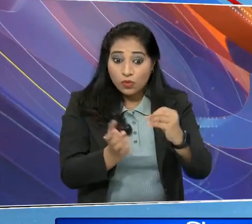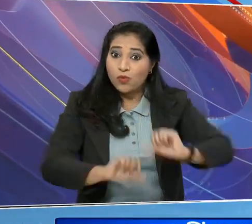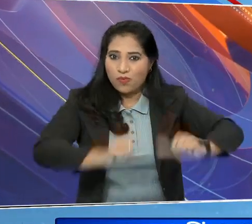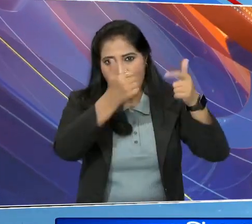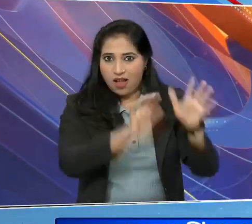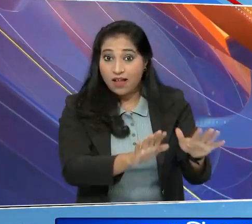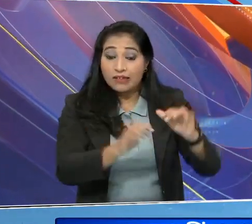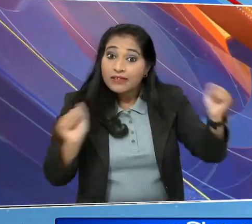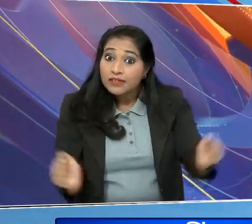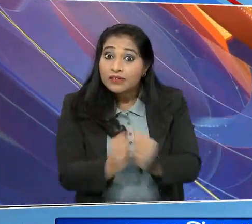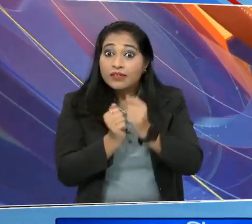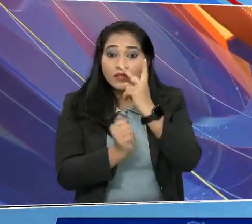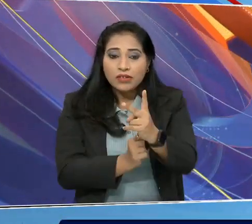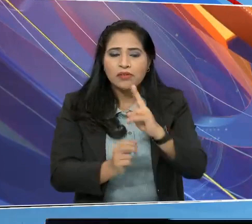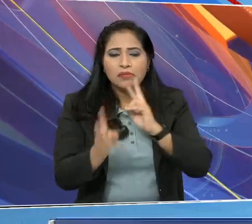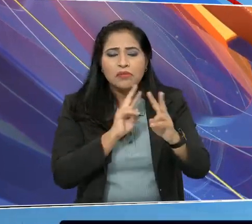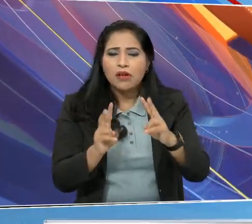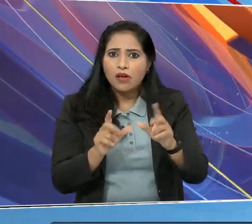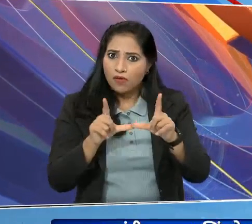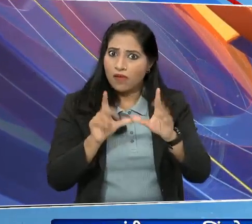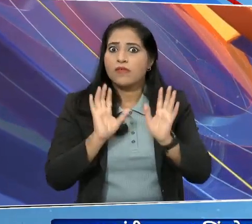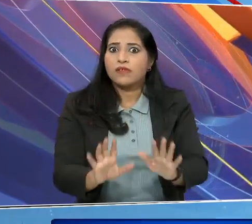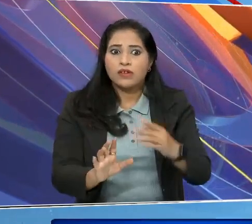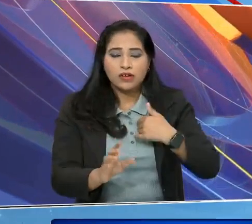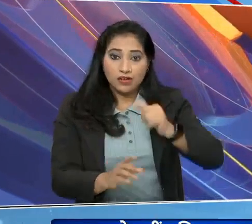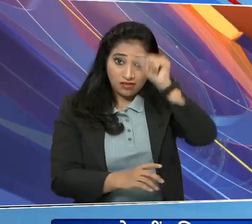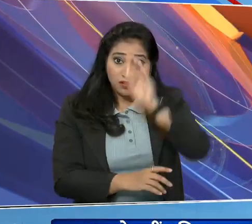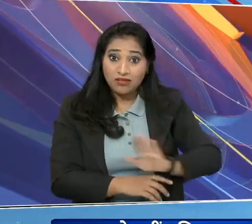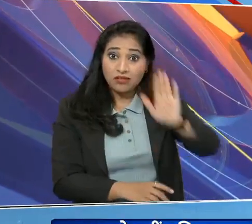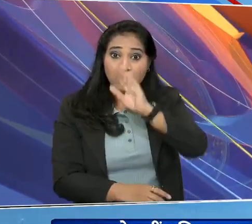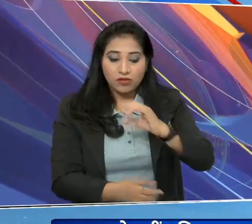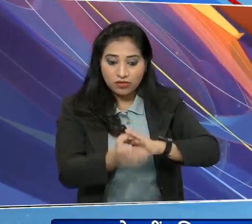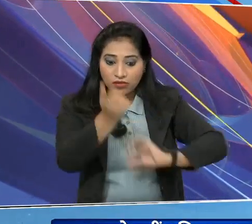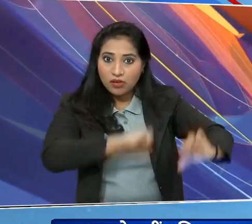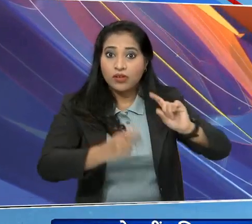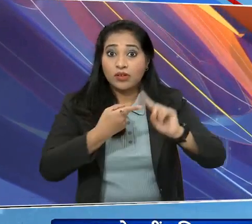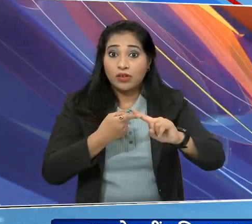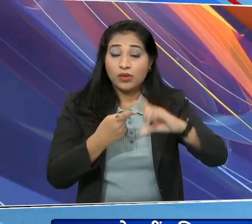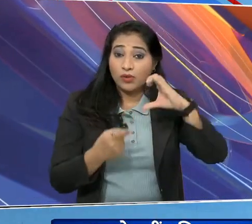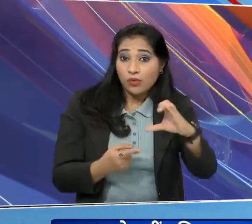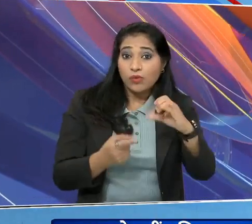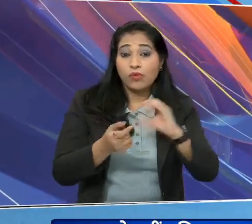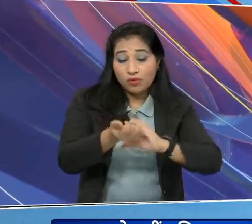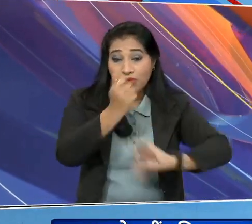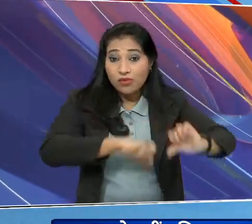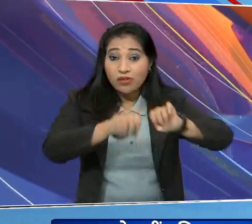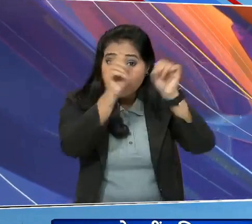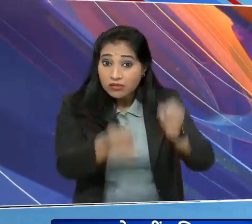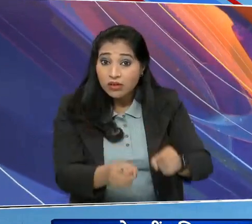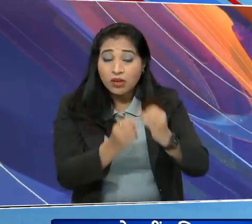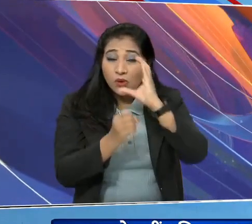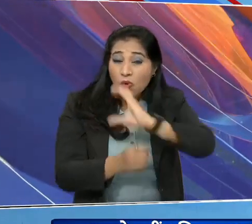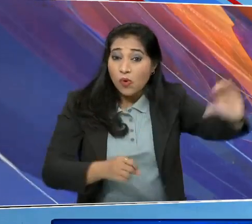साथ ही यह इस बात का भी दियो तक है कि हमारे देश का साइंटिफिक एको सिस्टम जिसमें करोडों करोडों